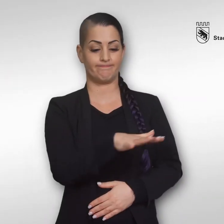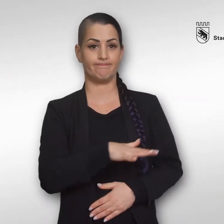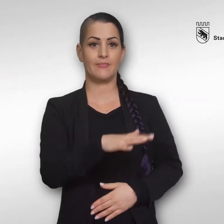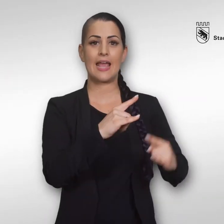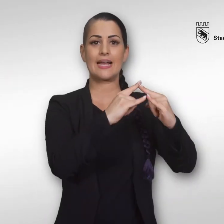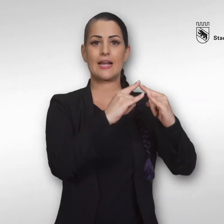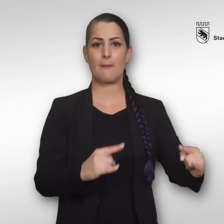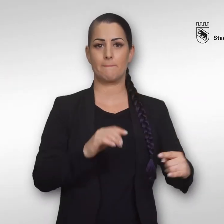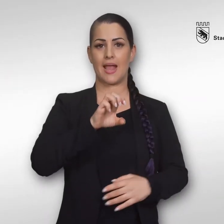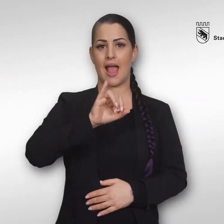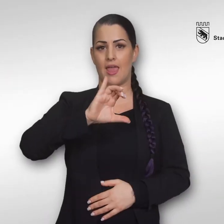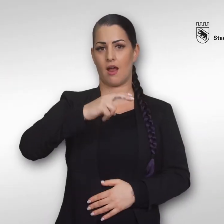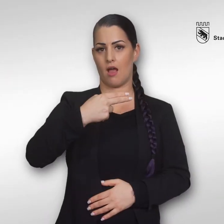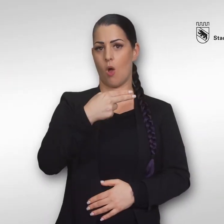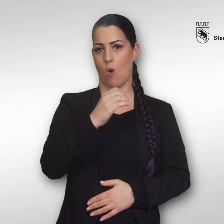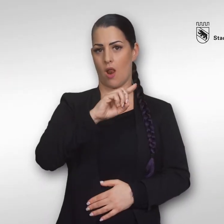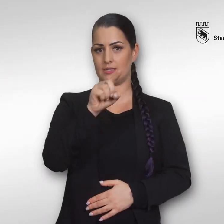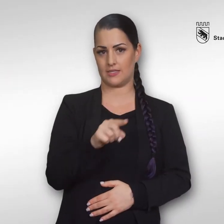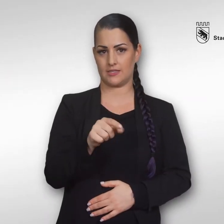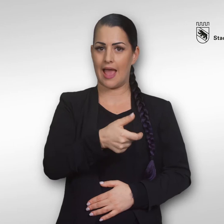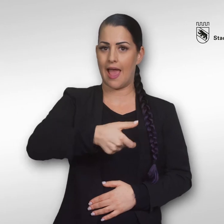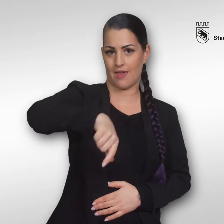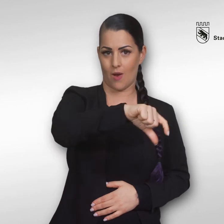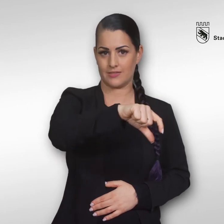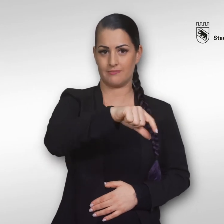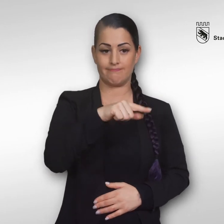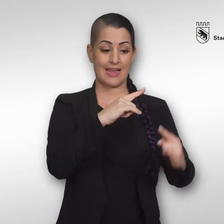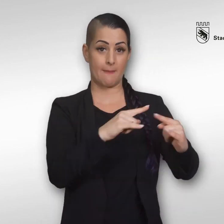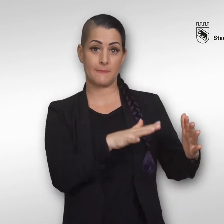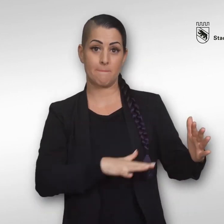Der Campingplatz Eichholz liegt idyllisch direkt am Are-Ufer.